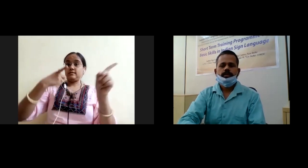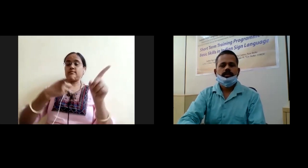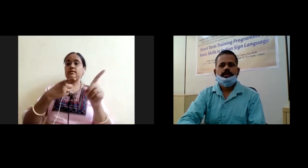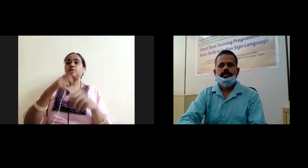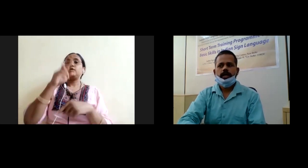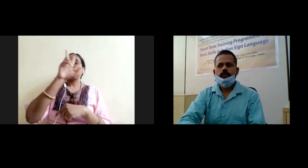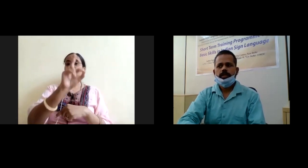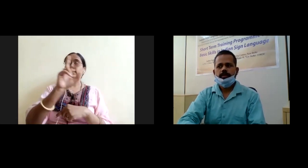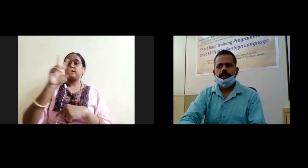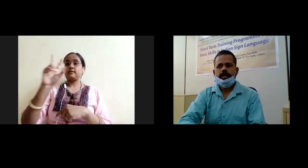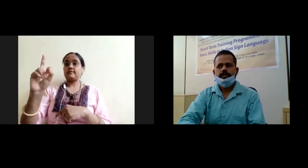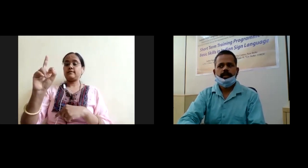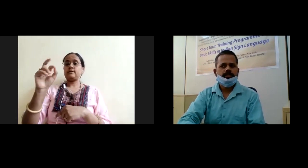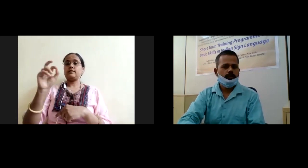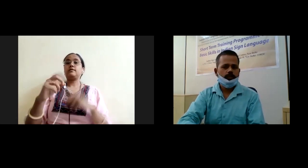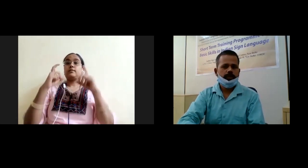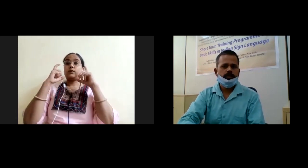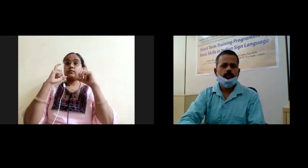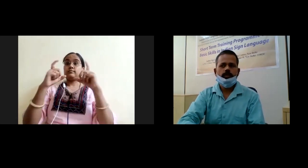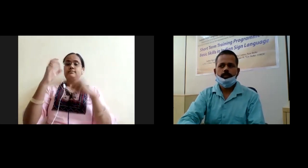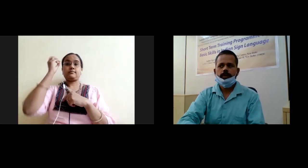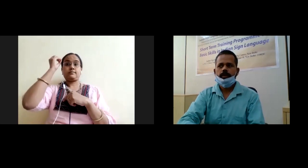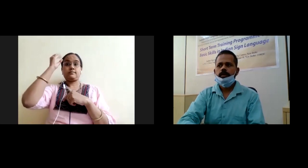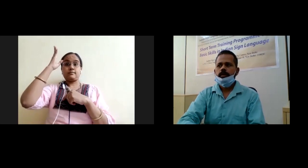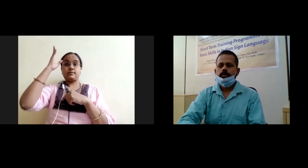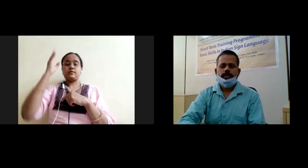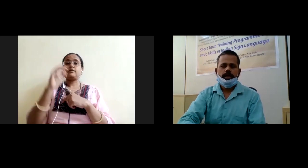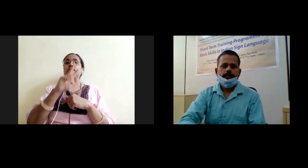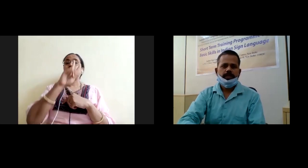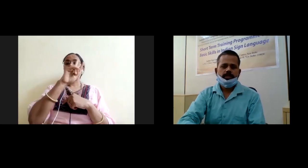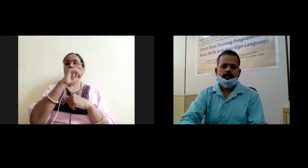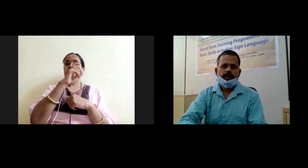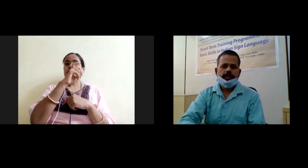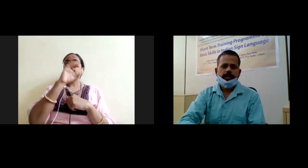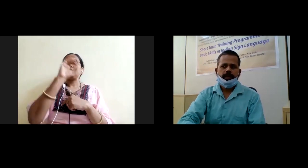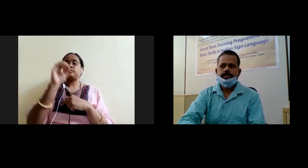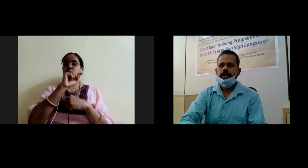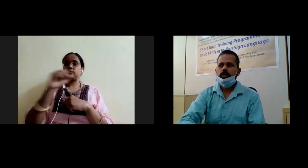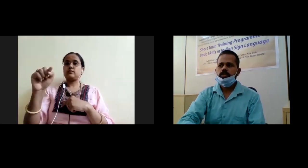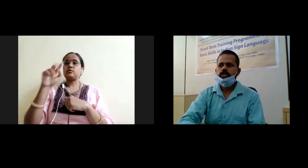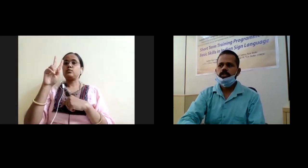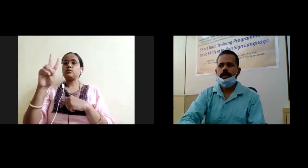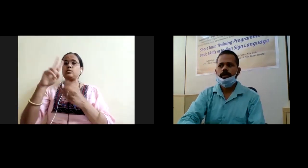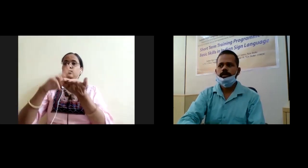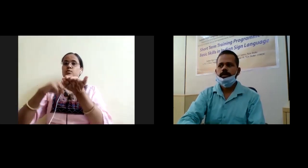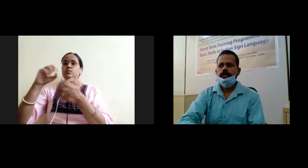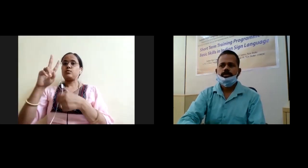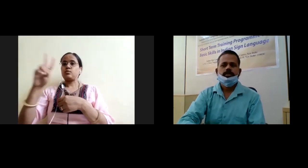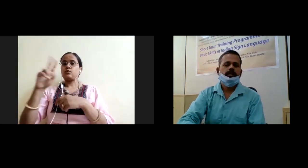सतरक्ता जागरुक्ता सप्ता 27 अक्टूबर से 2 नौंबर 2020 तक मनाया जा रहा है और जिसका थीम है इस